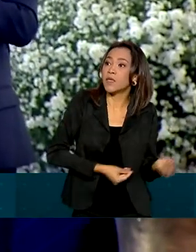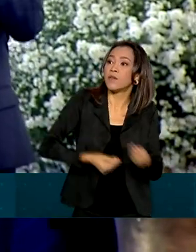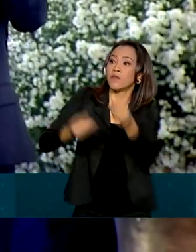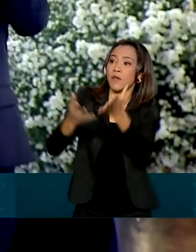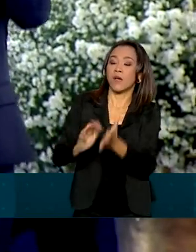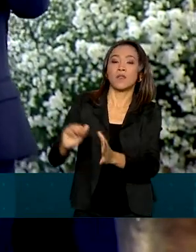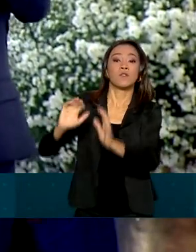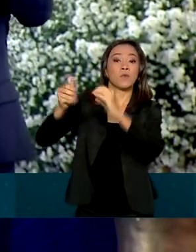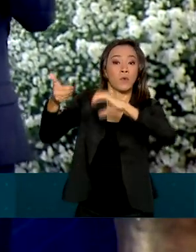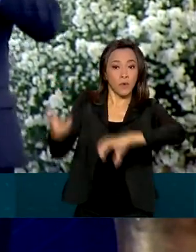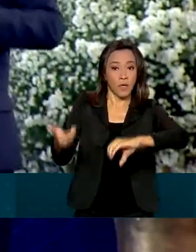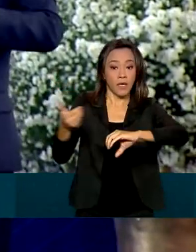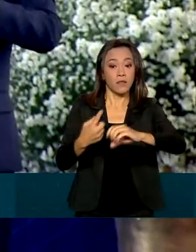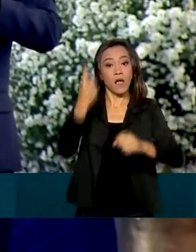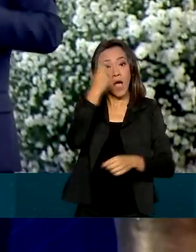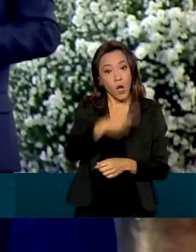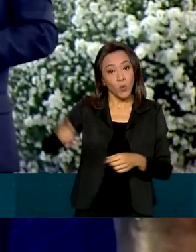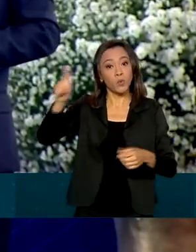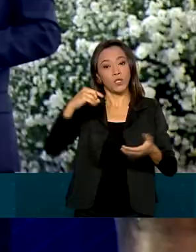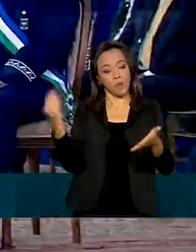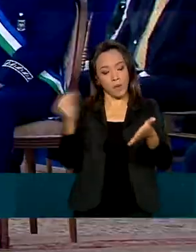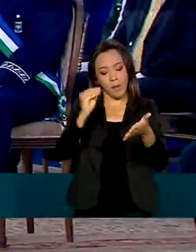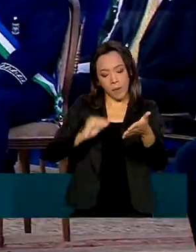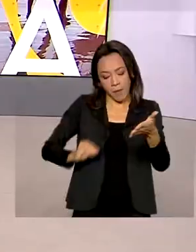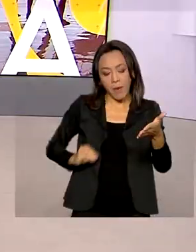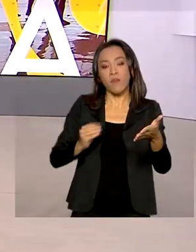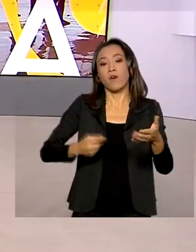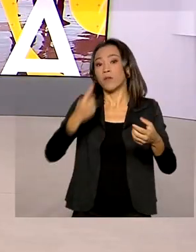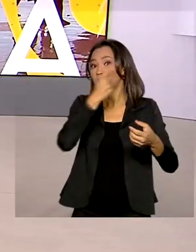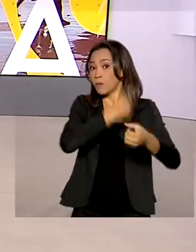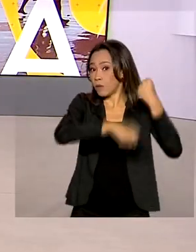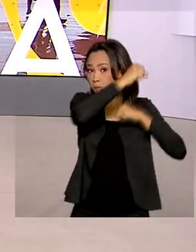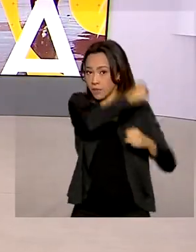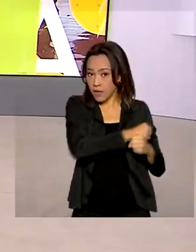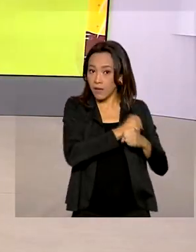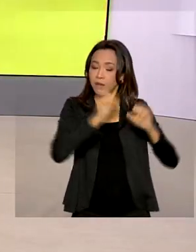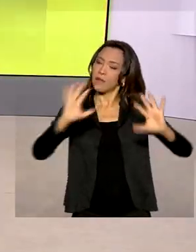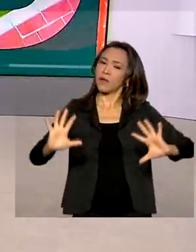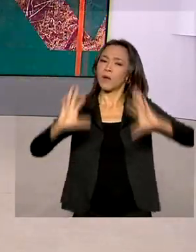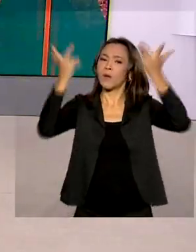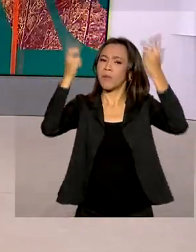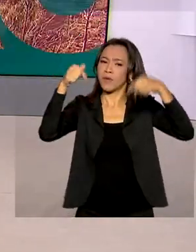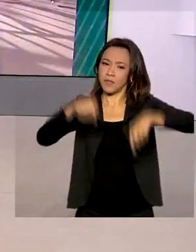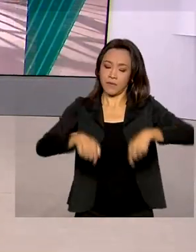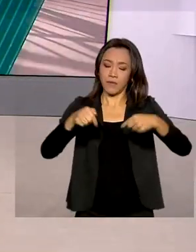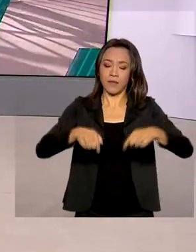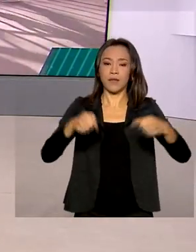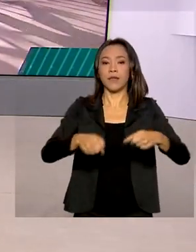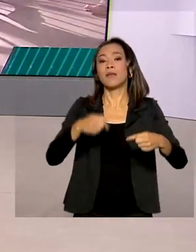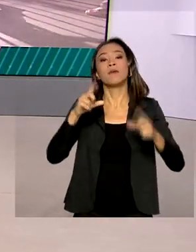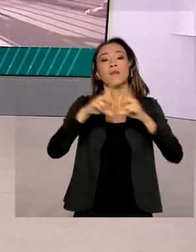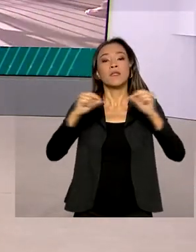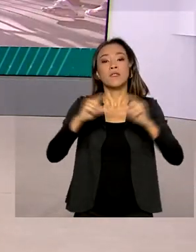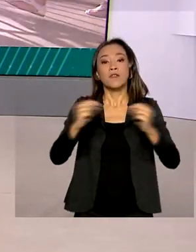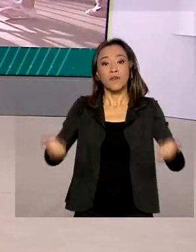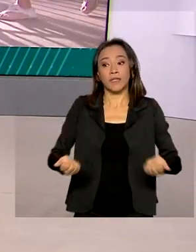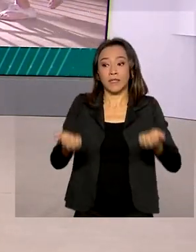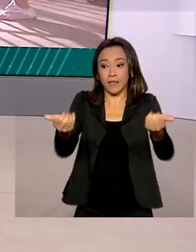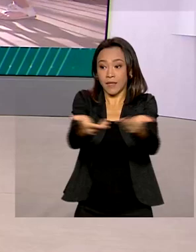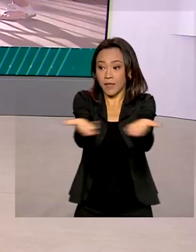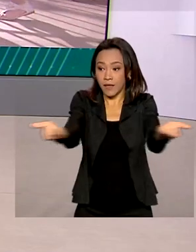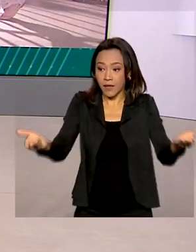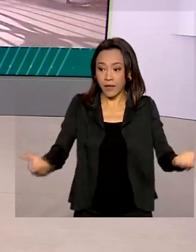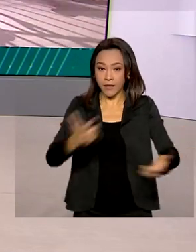Nacional. A última atualização ocorreu no ano passado. Na comemoração, aqui em Brasília, foram entregues medalhas da Ordem do